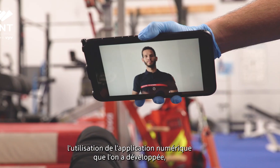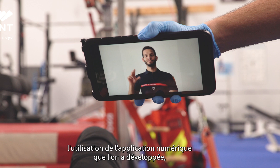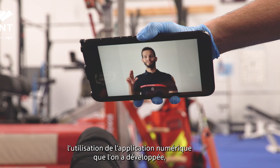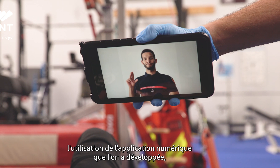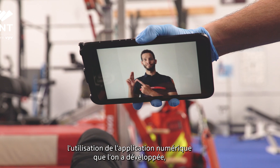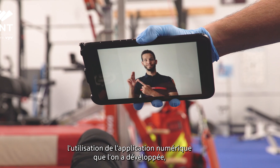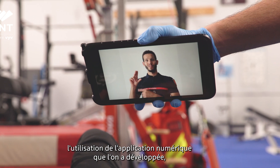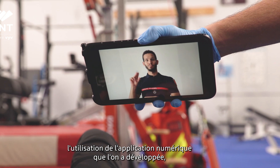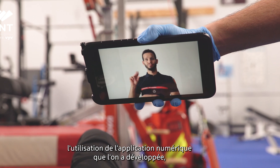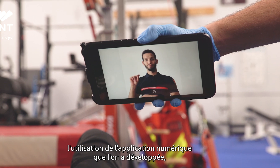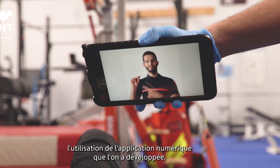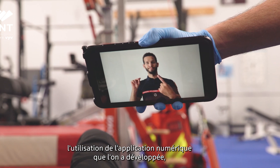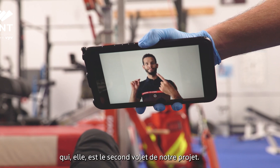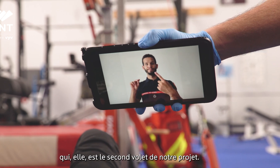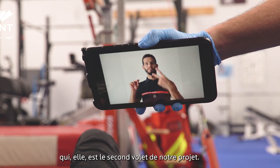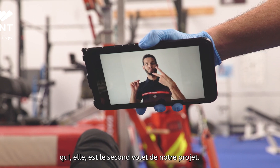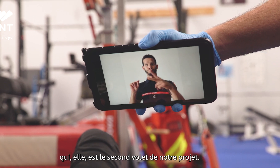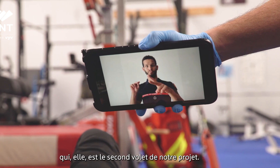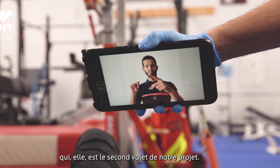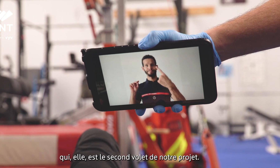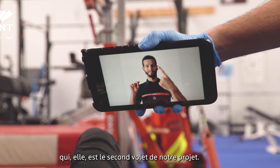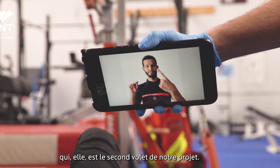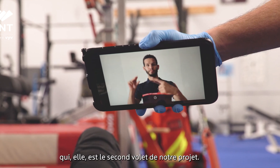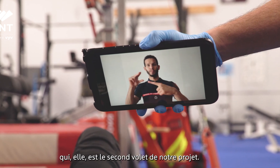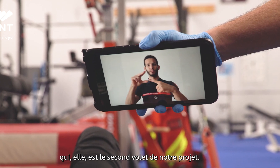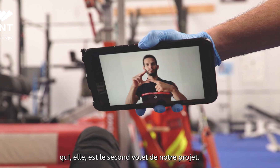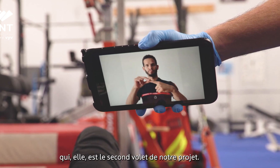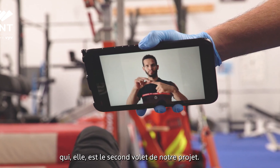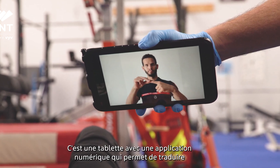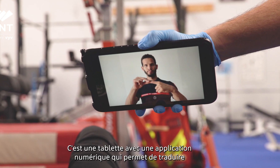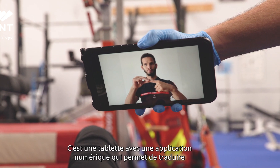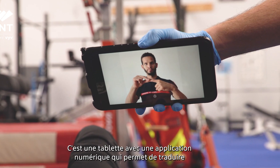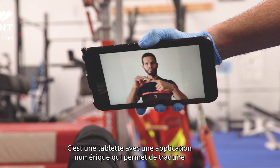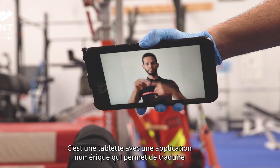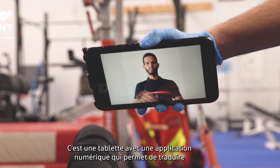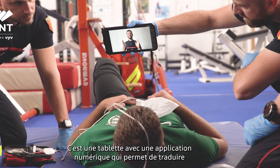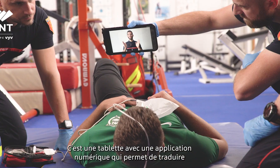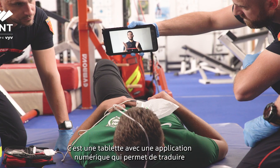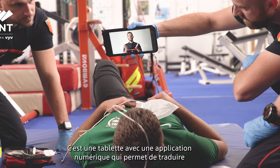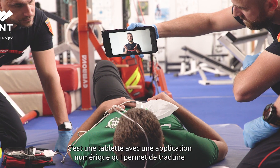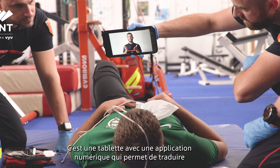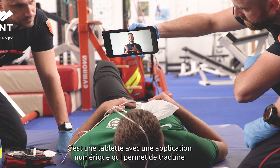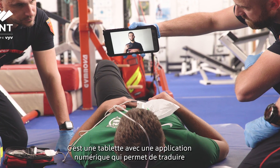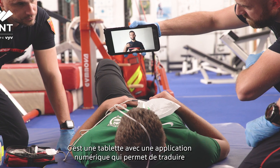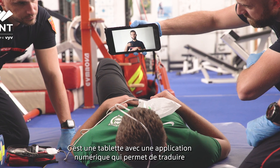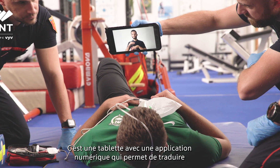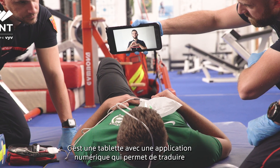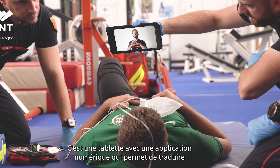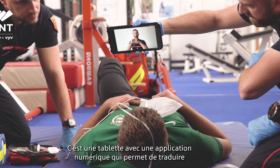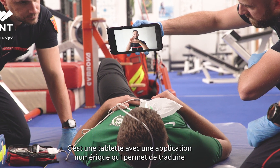'application numérique que l'on a développée qui elle est le second volet de notre projet. C'est une tablette avec une application numérique qui